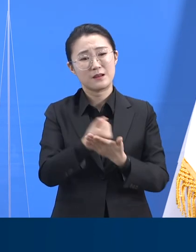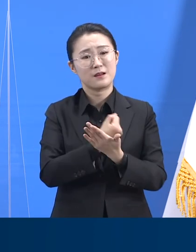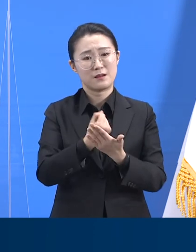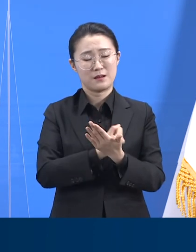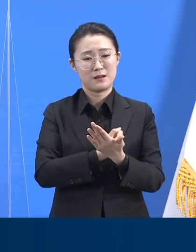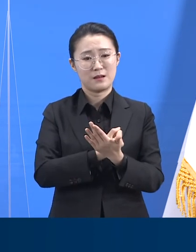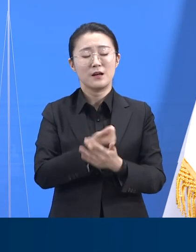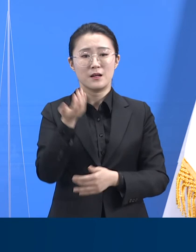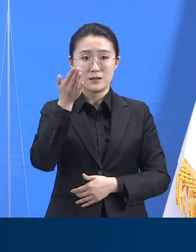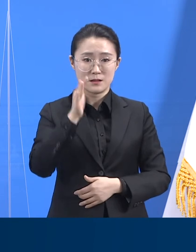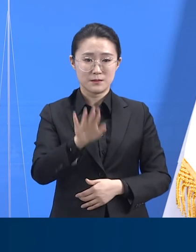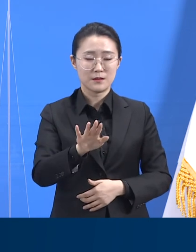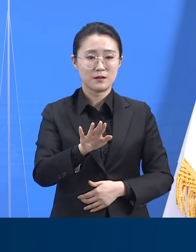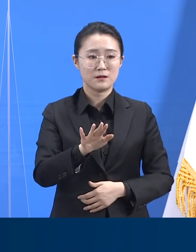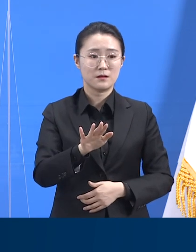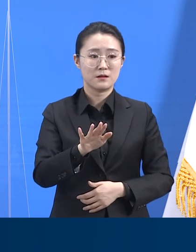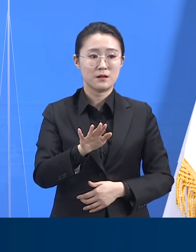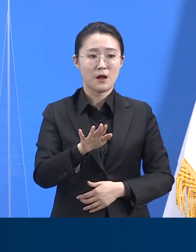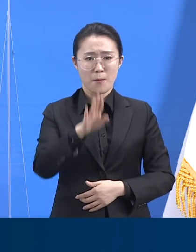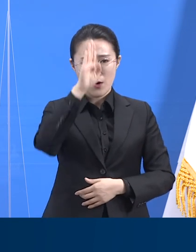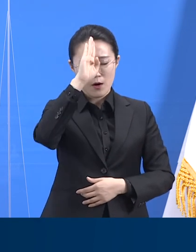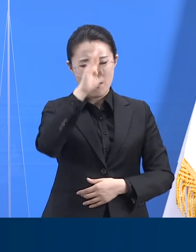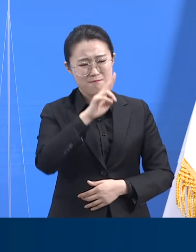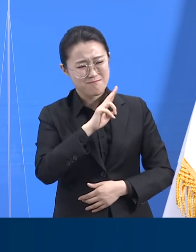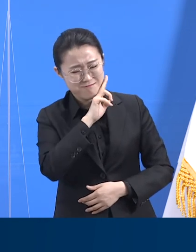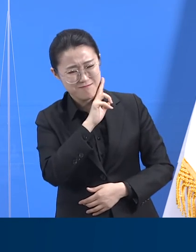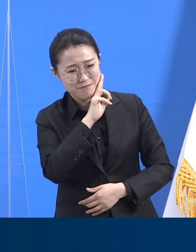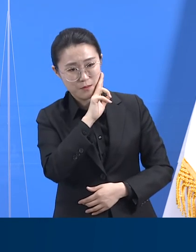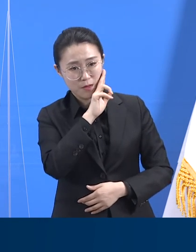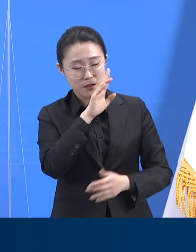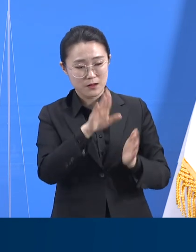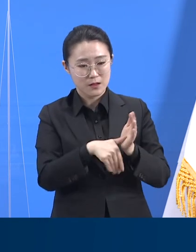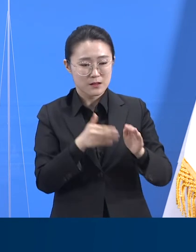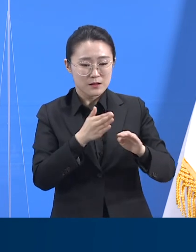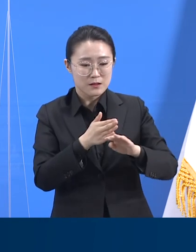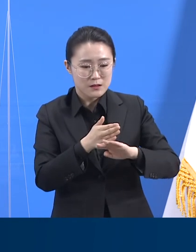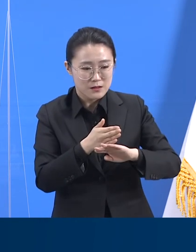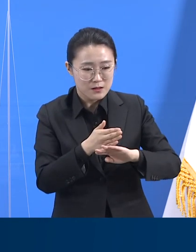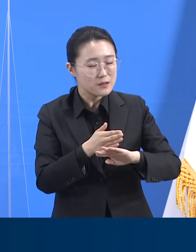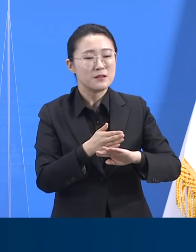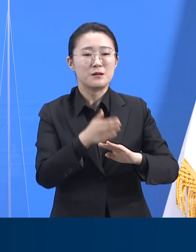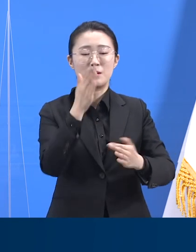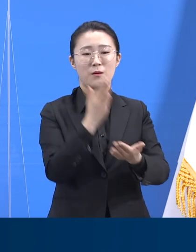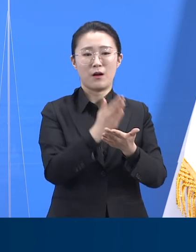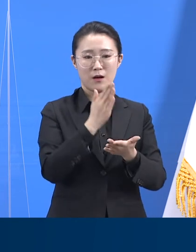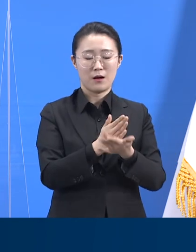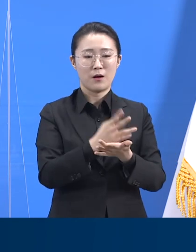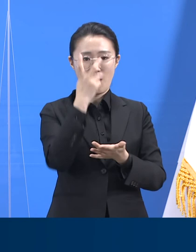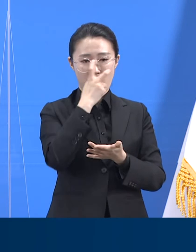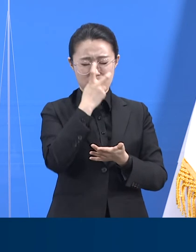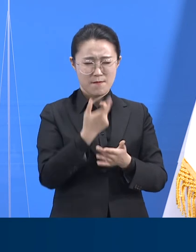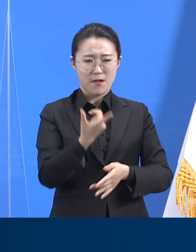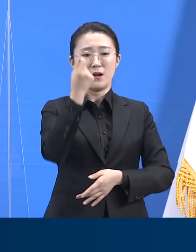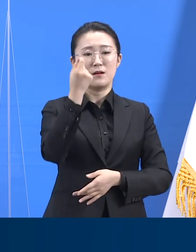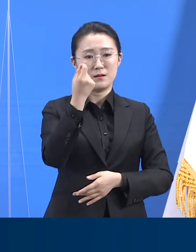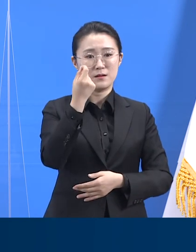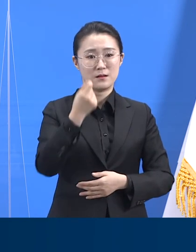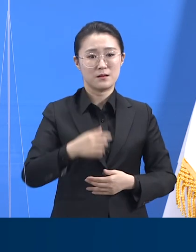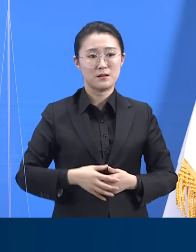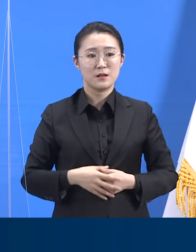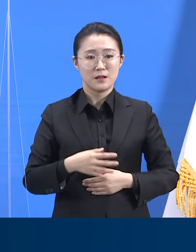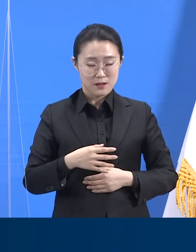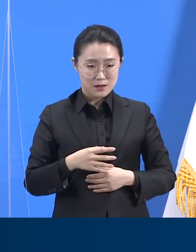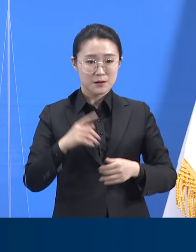하지만 의심 증상이 있을 때 늦지 않게 검사받자 그래서 내 가족과 동료 이웃을